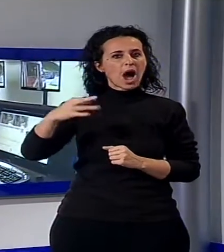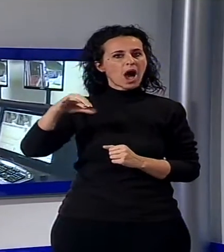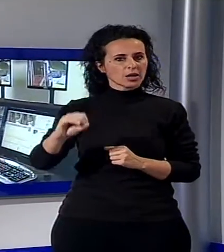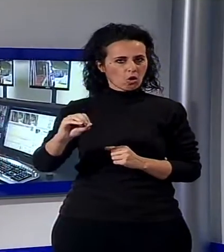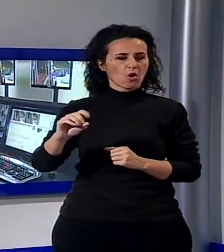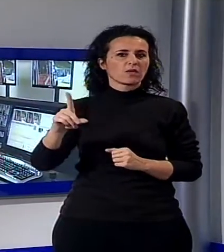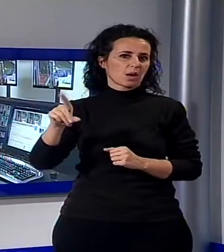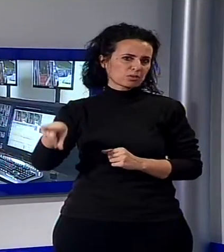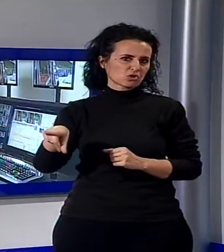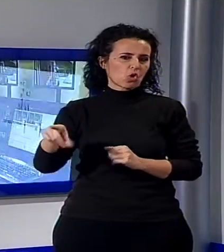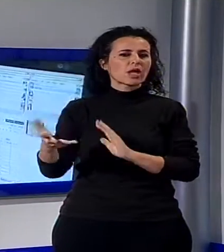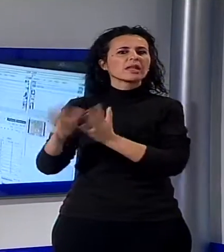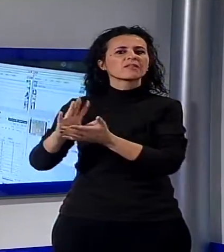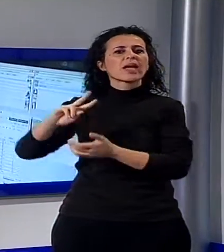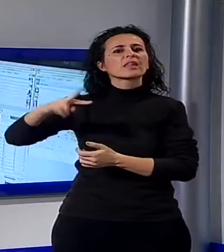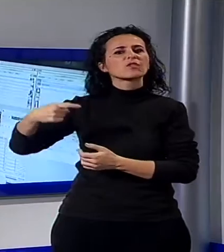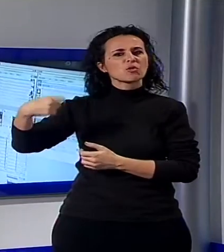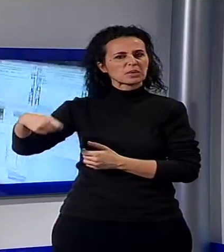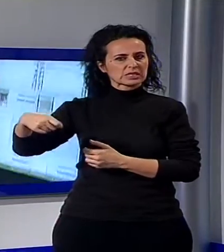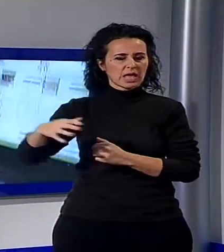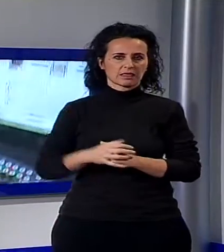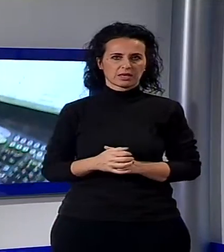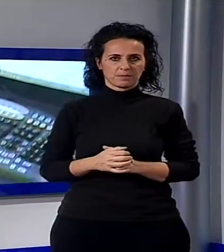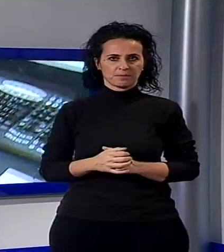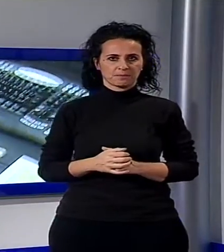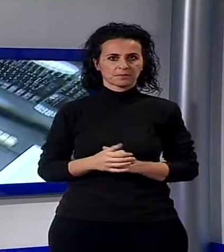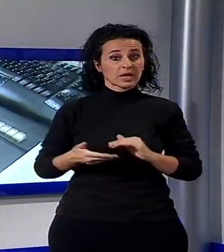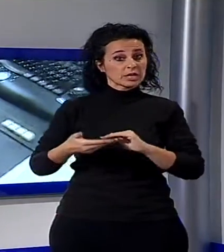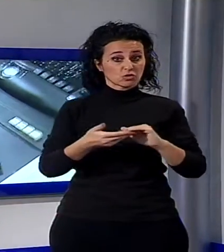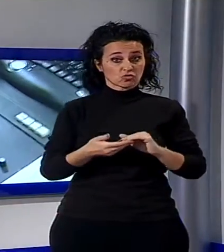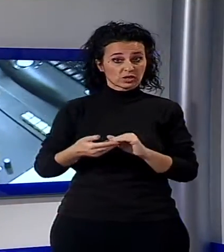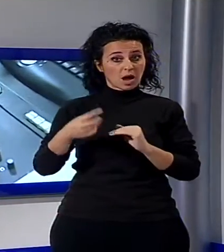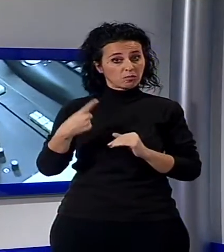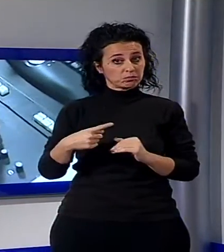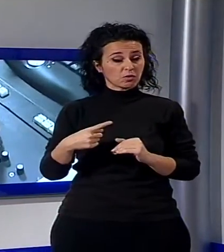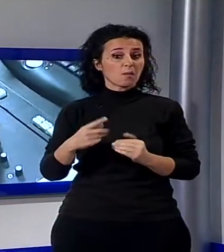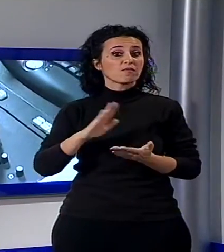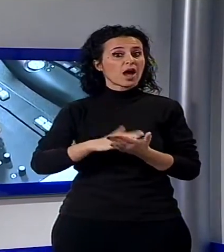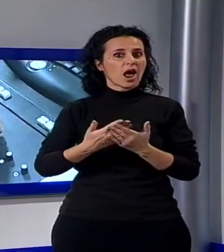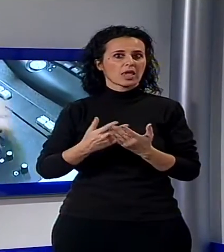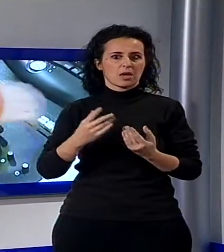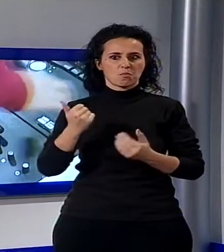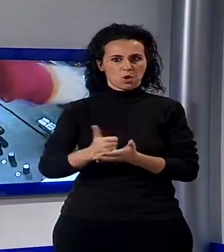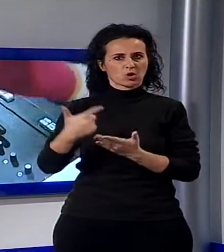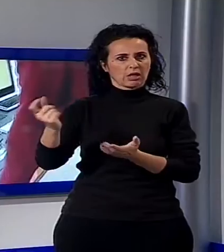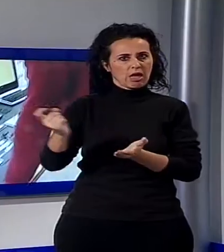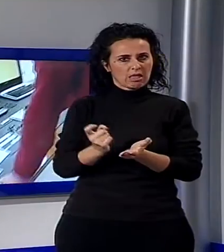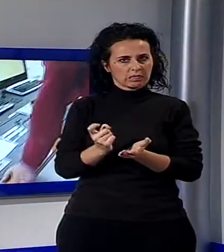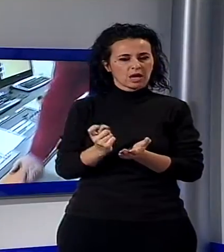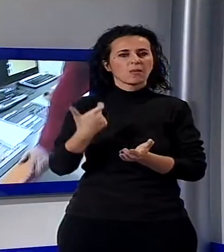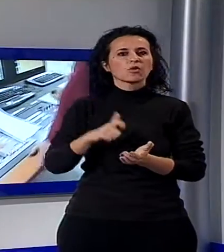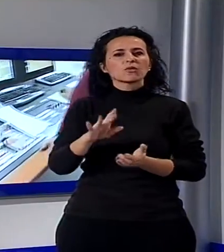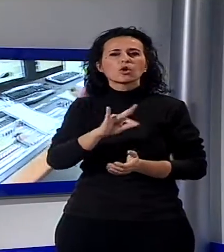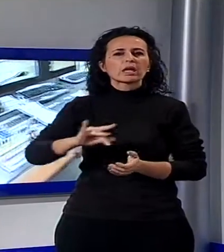della società con il ruolo di vicepresidente. Per la società Noi TV si tratta di un'operazione importante, perché rafforza il proprio legame con il